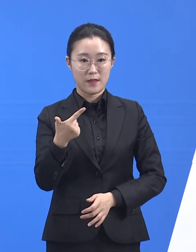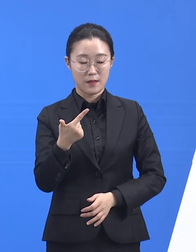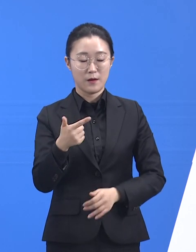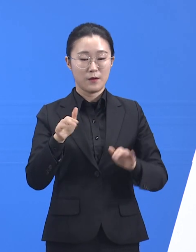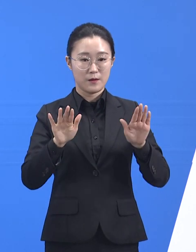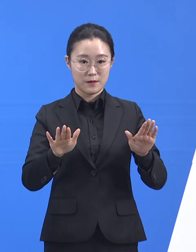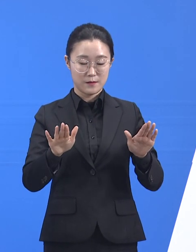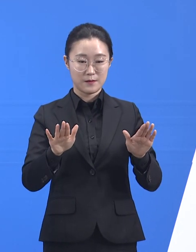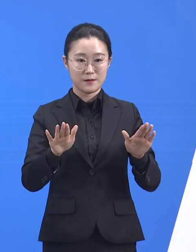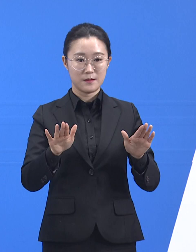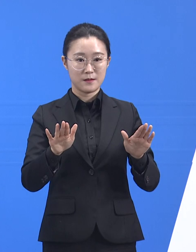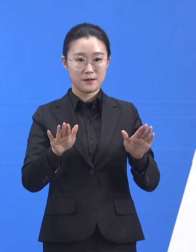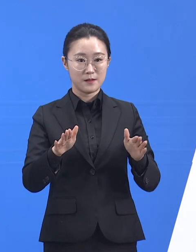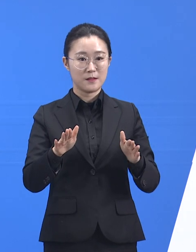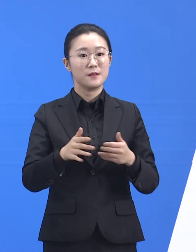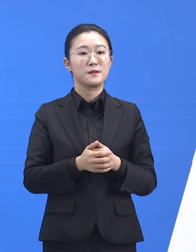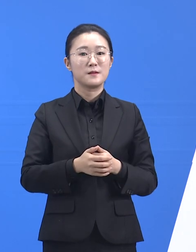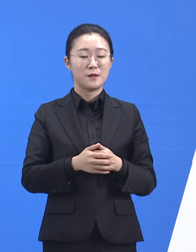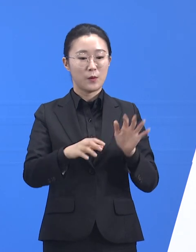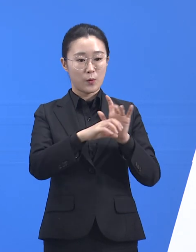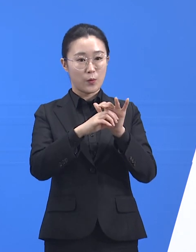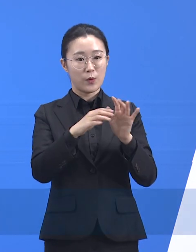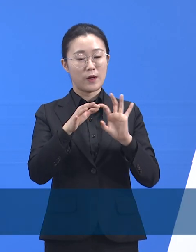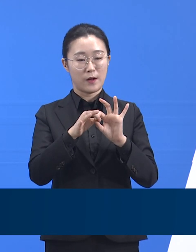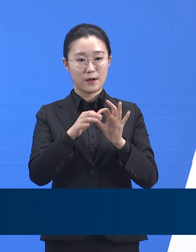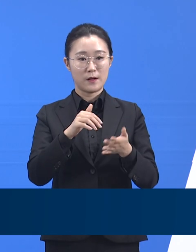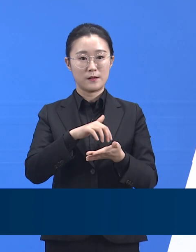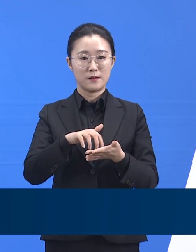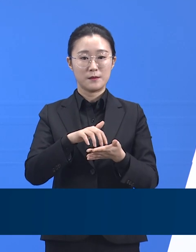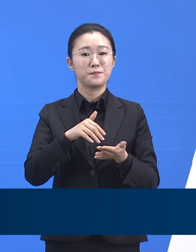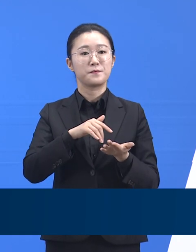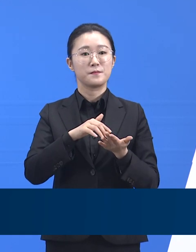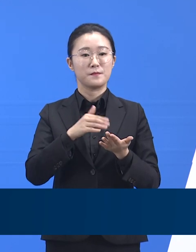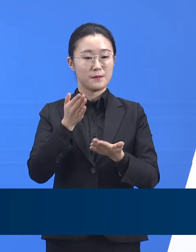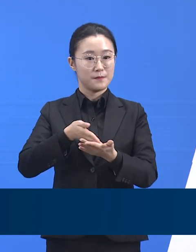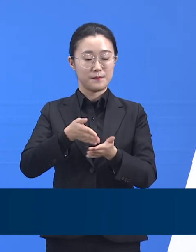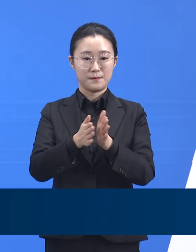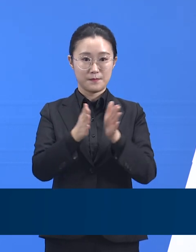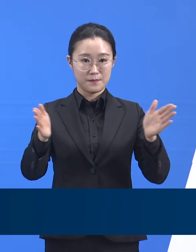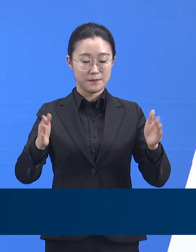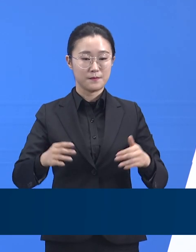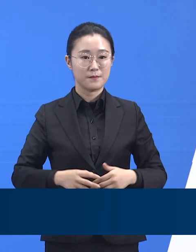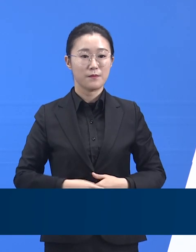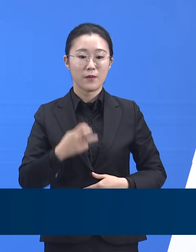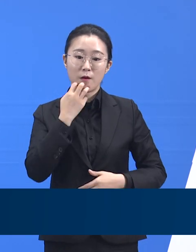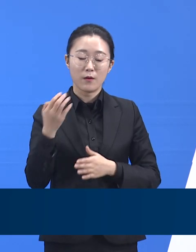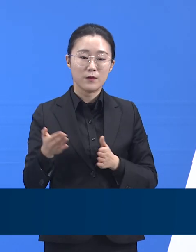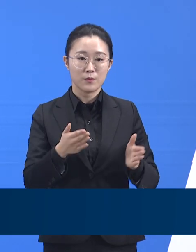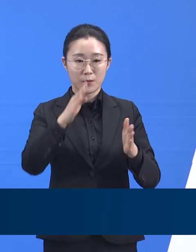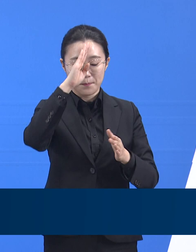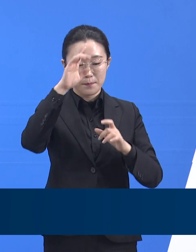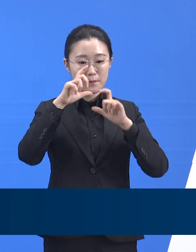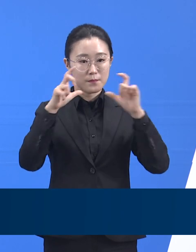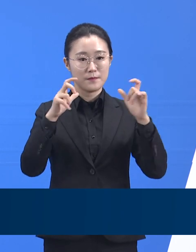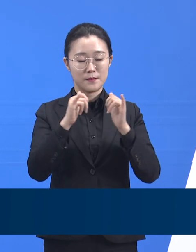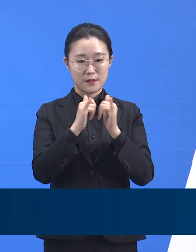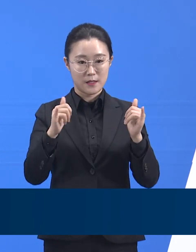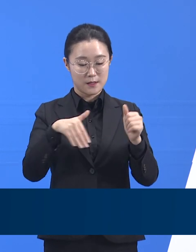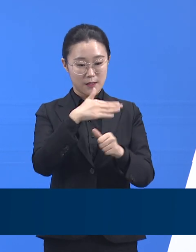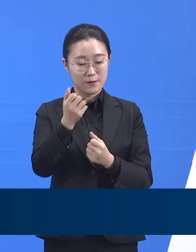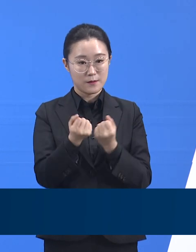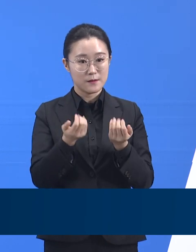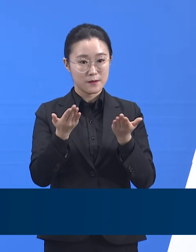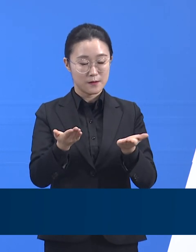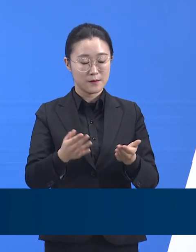대응 관련 정례 기자회견을 시작하겠습니다. 경기도 확진자 발생 현황입니다. 12월